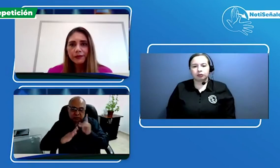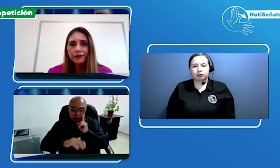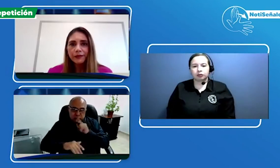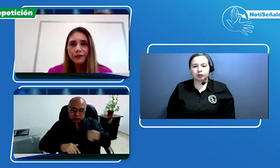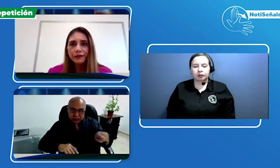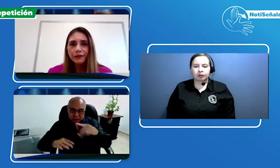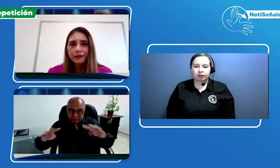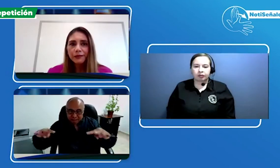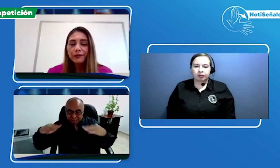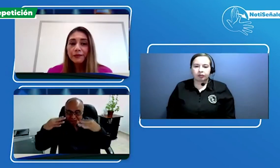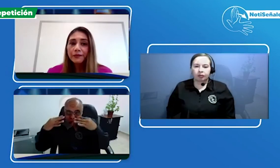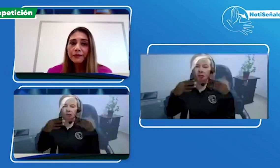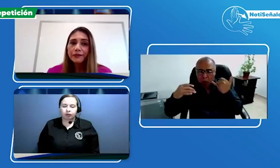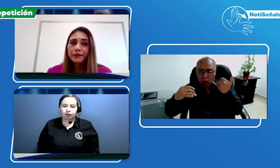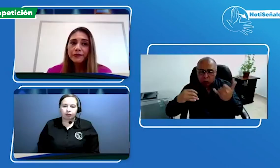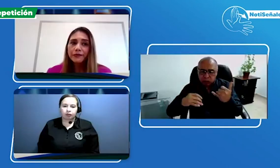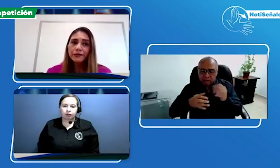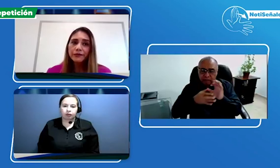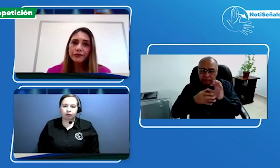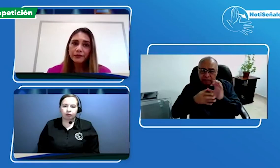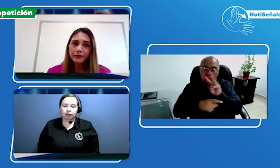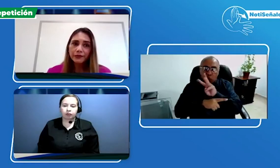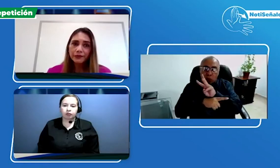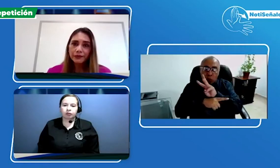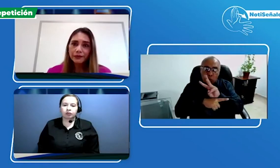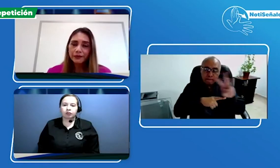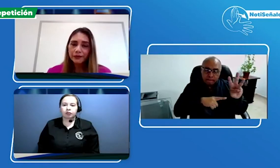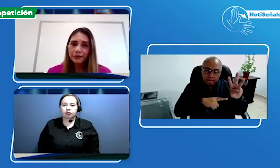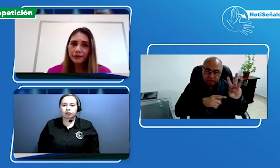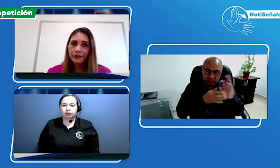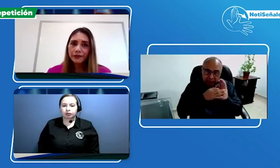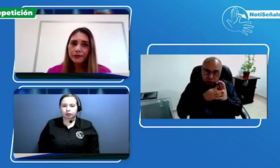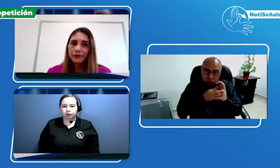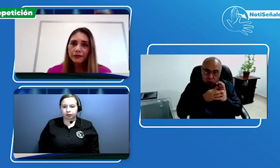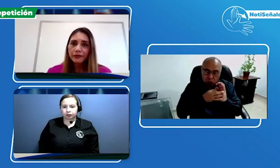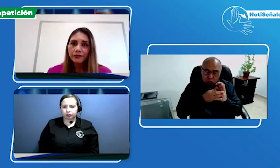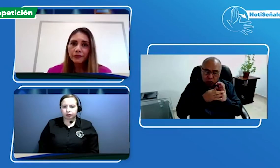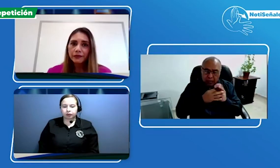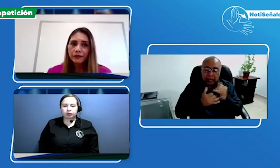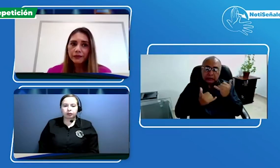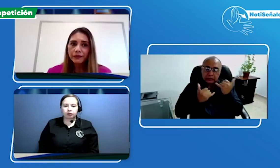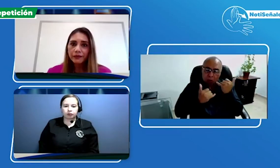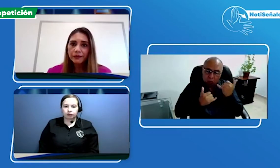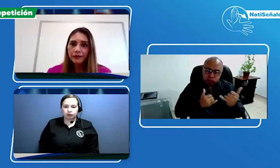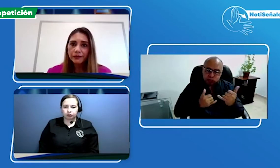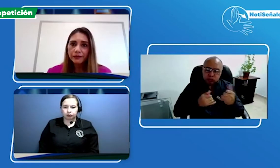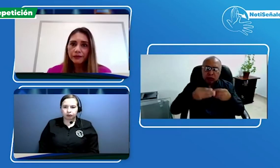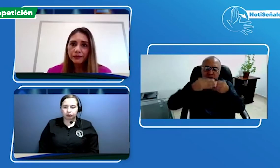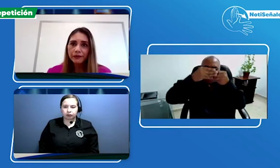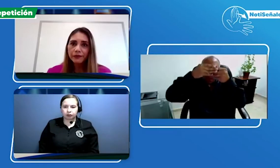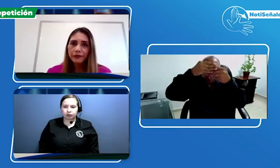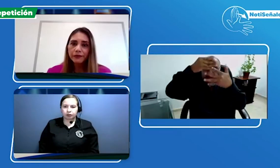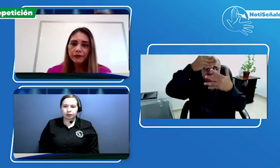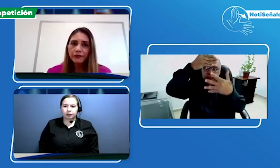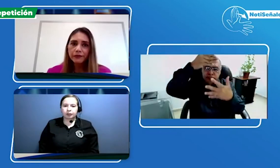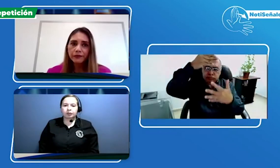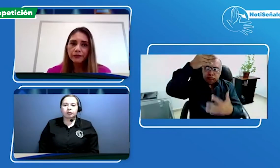entonces queremos avisarle a la comunidad sorda que nos está viendo en este momento, pues que en